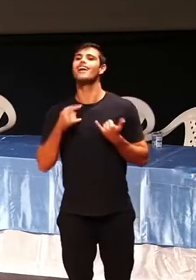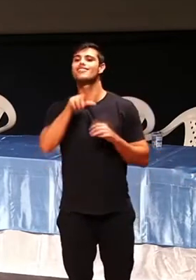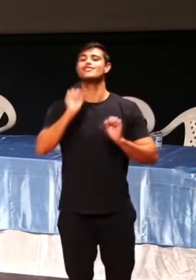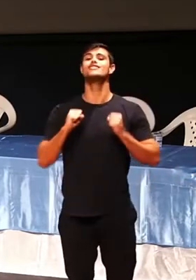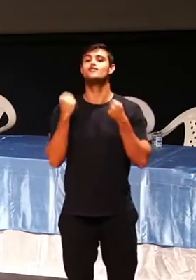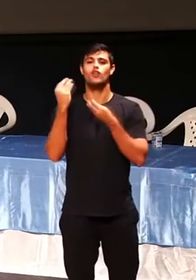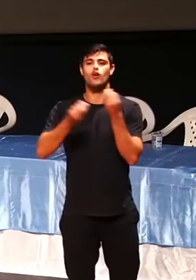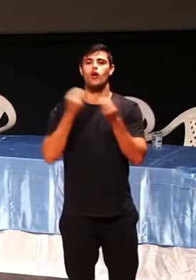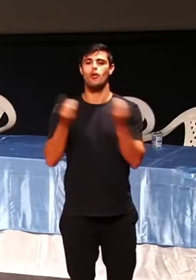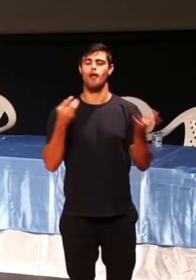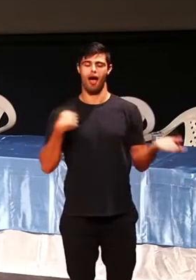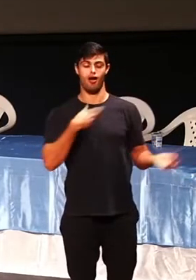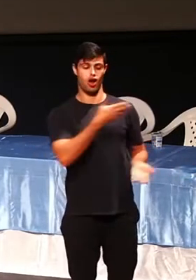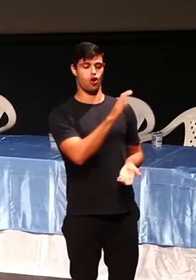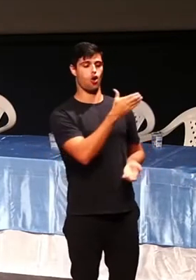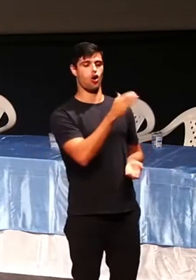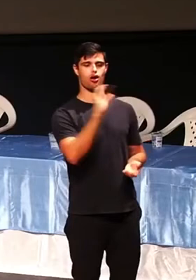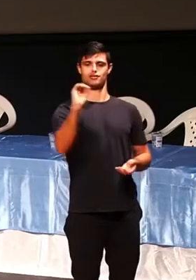Adianta? Não.